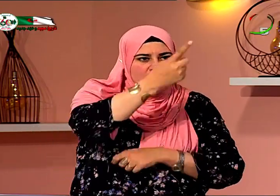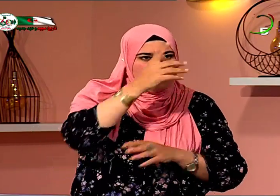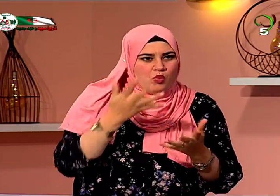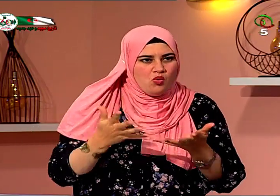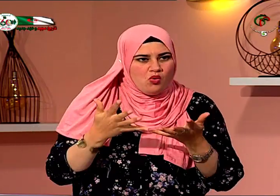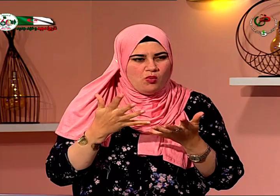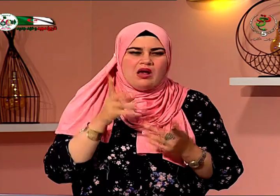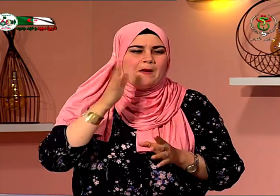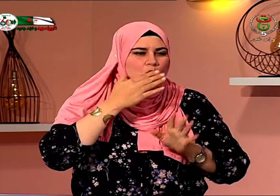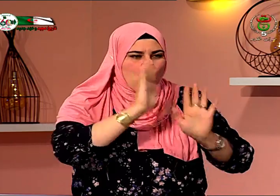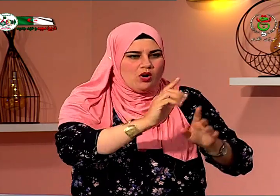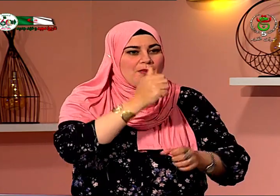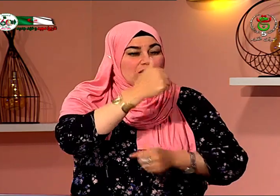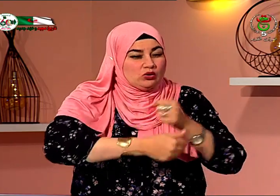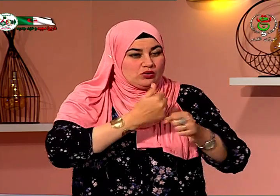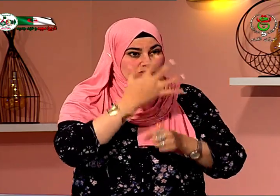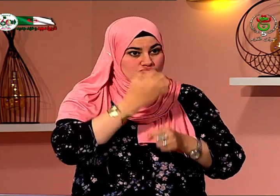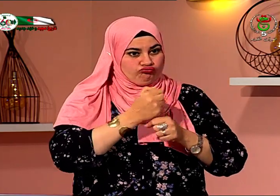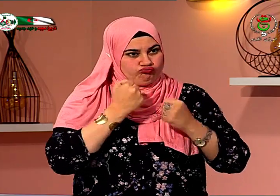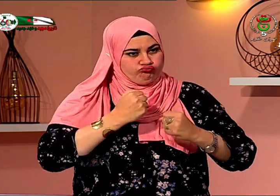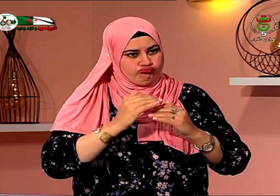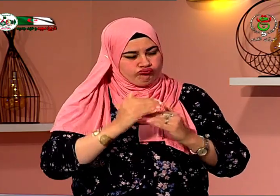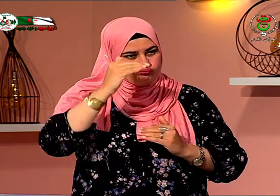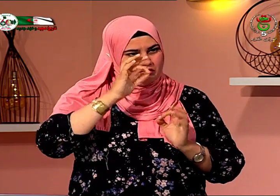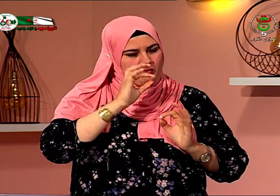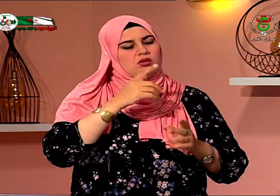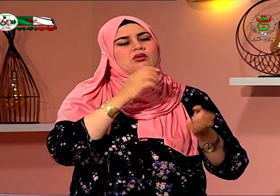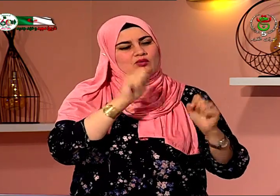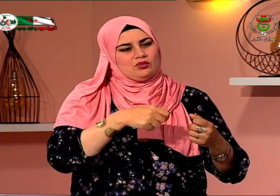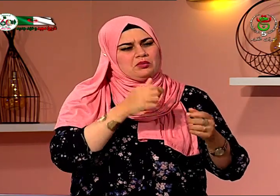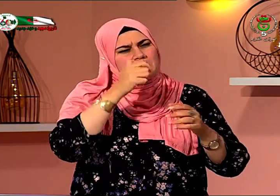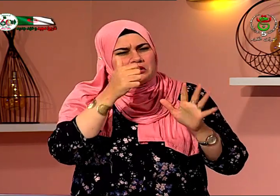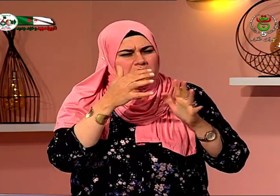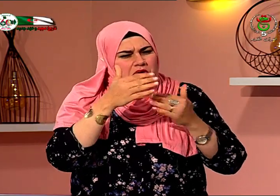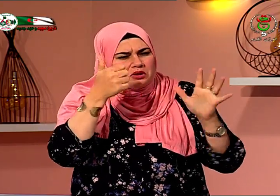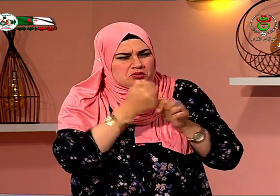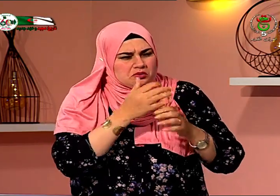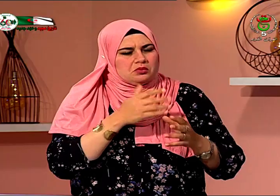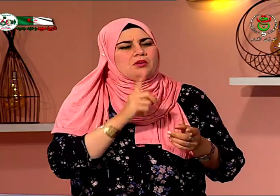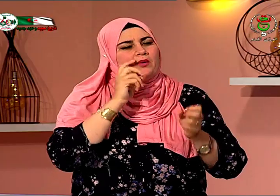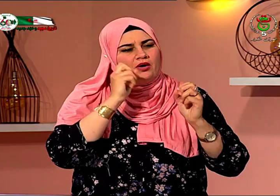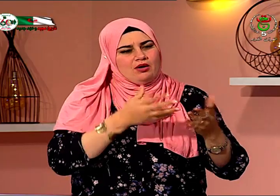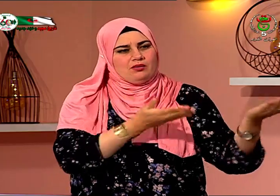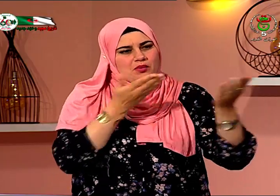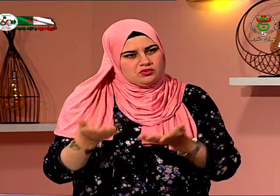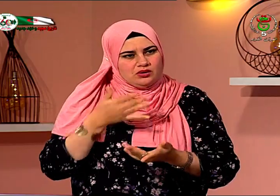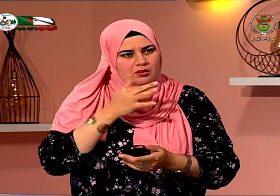بما أن كنا نسكن في ولاية بومرداز وكان فيما يخص